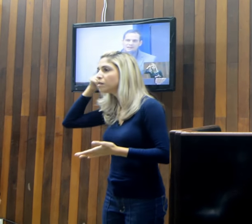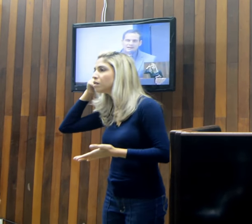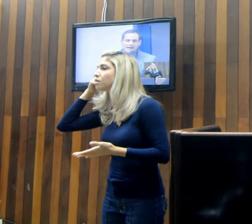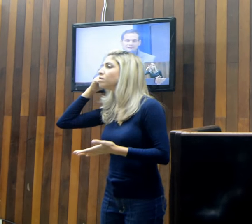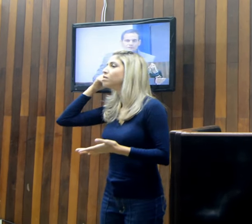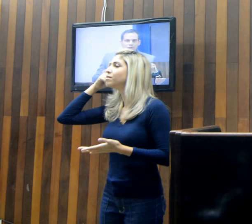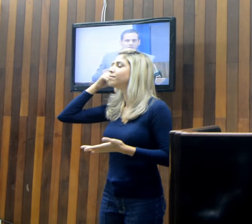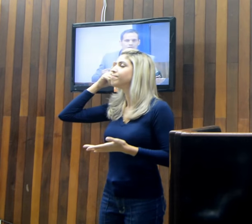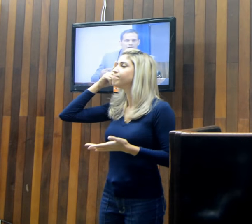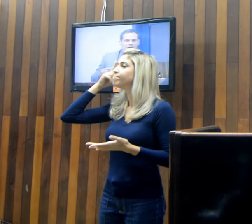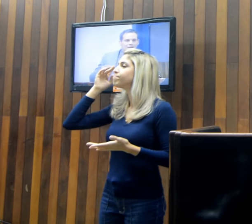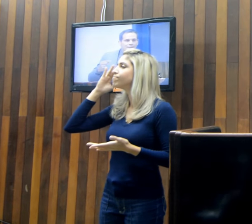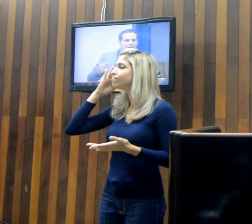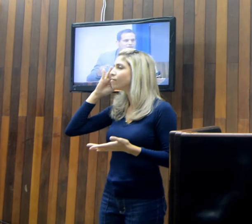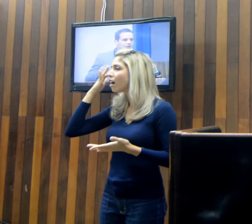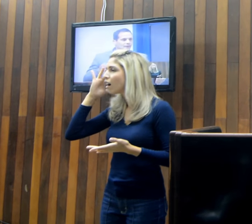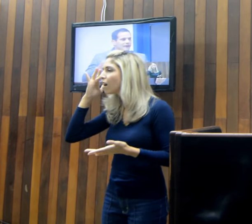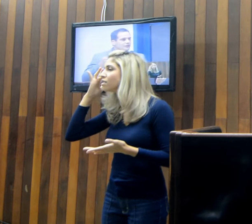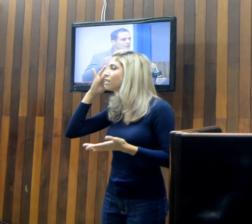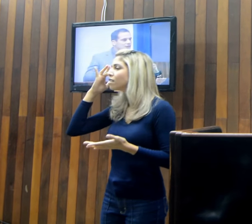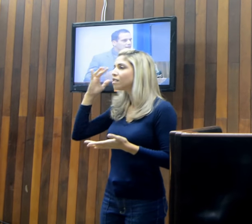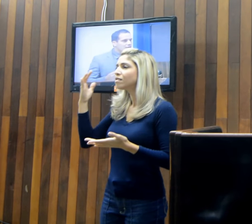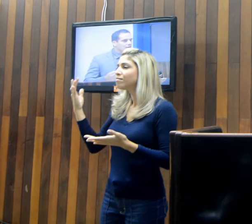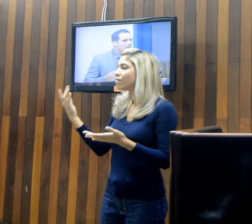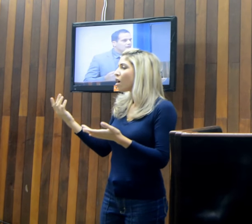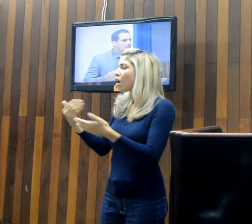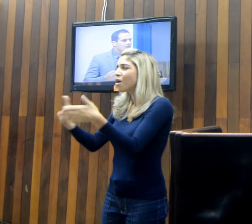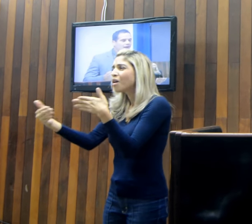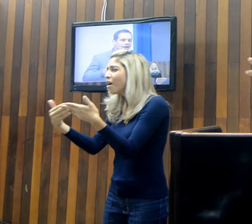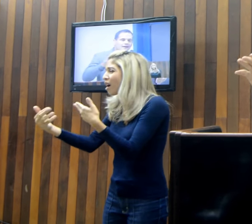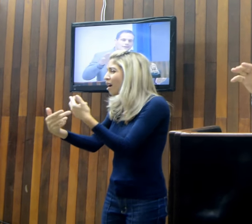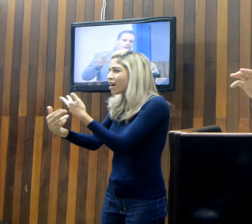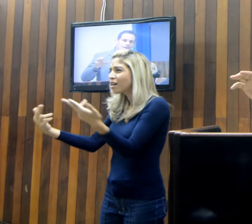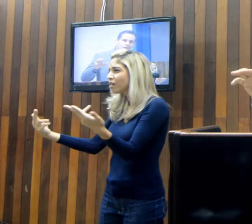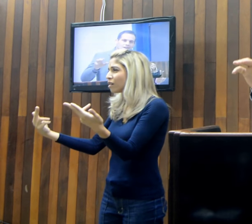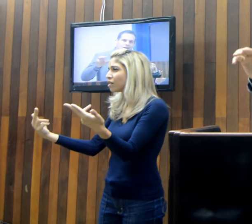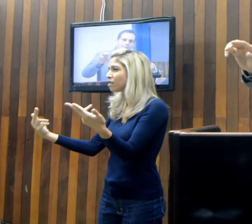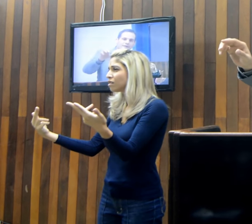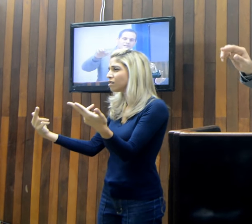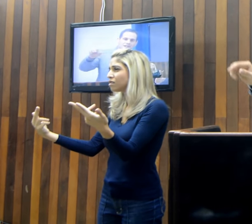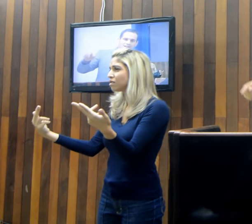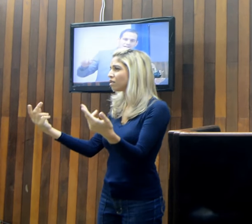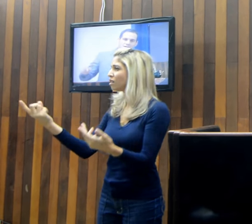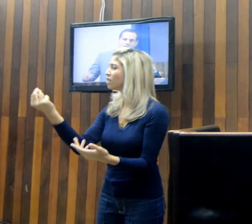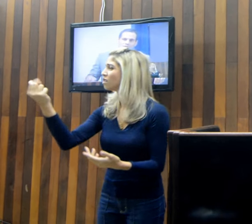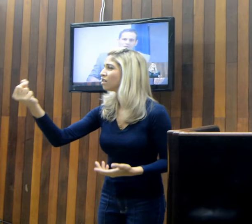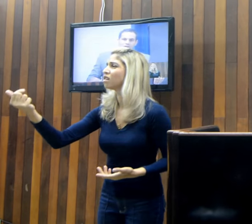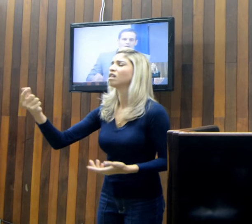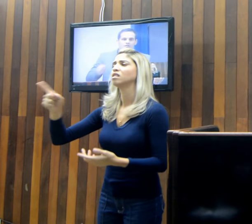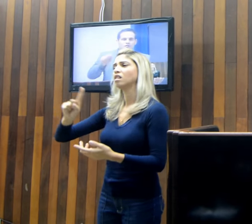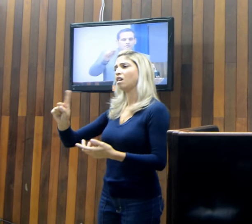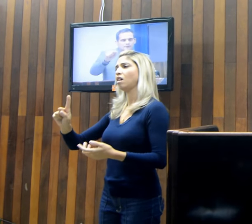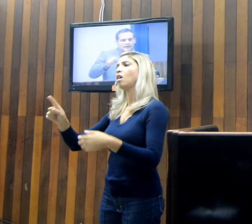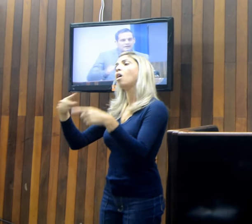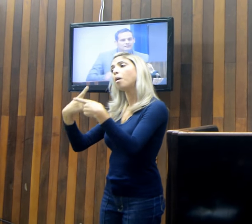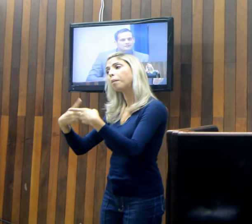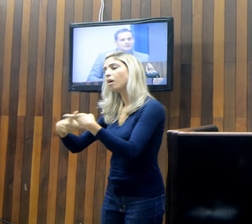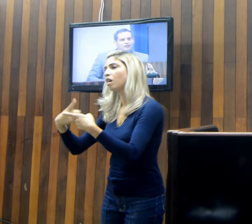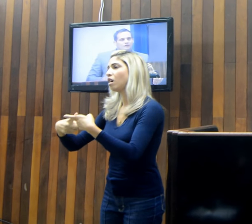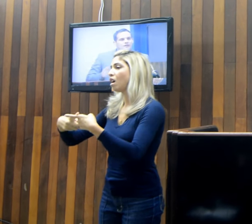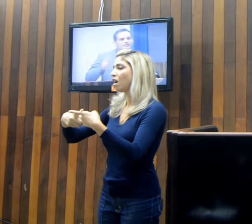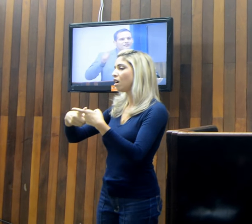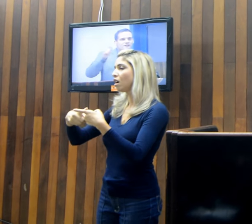considerado apenas uma mercadoria. Ah, é para a direção? Eu vou comprar,